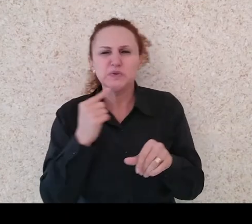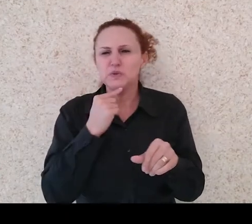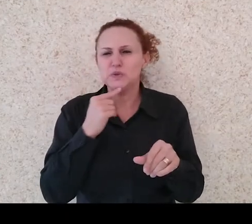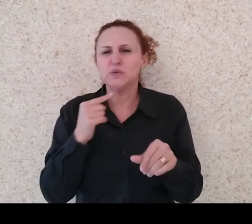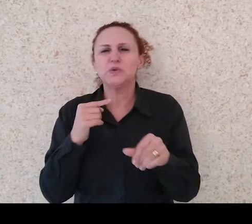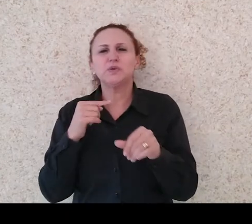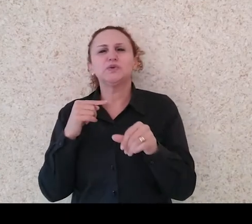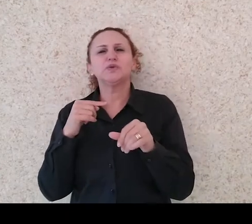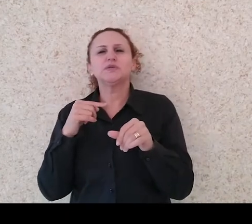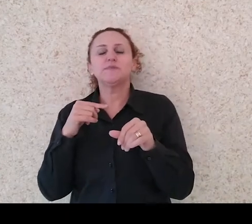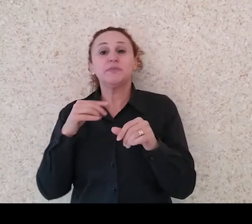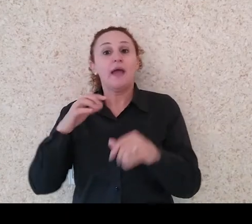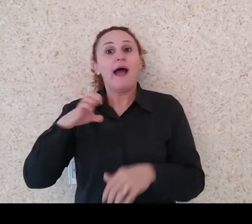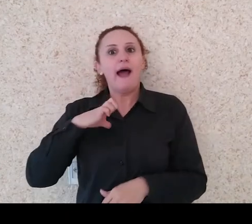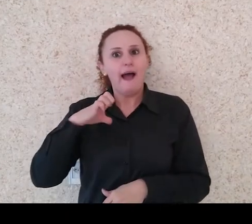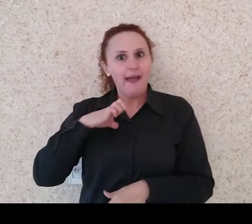éticas da profissão,